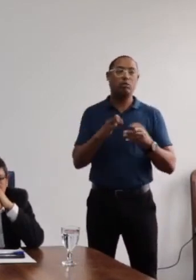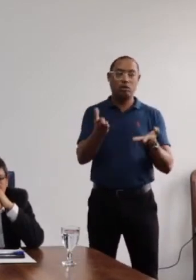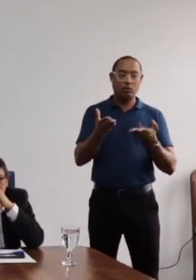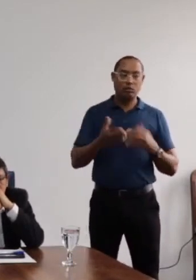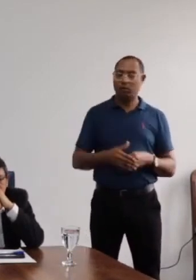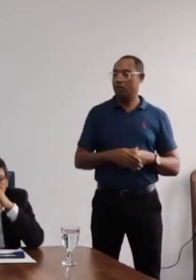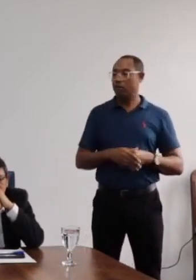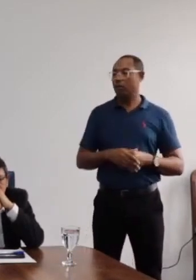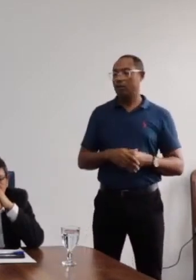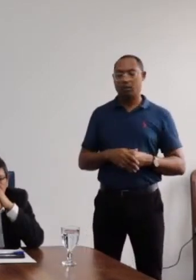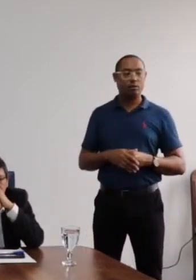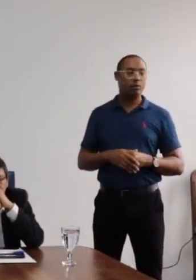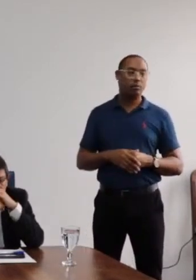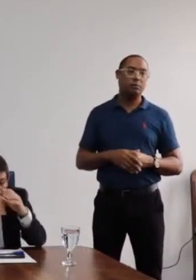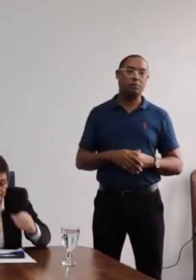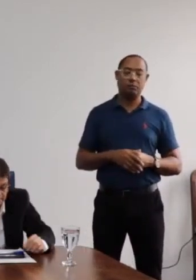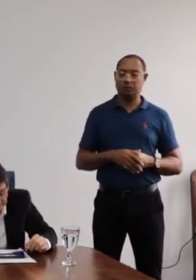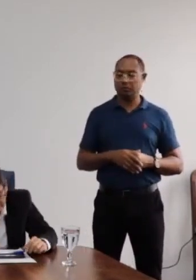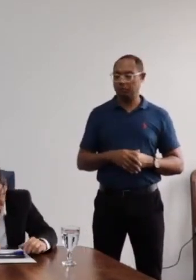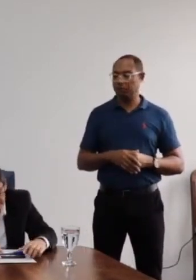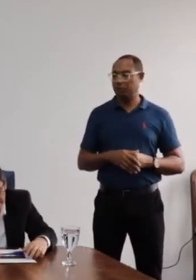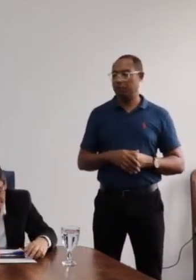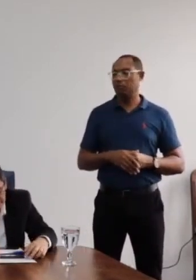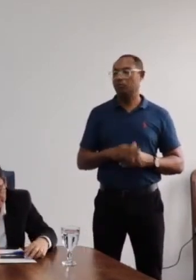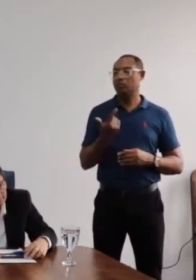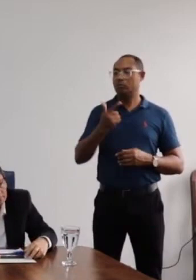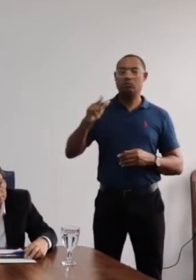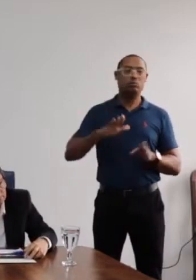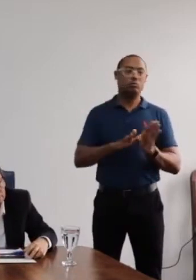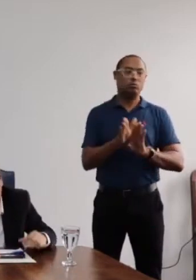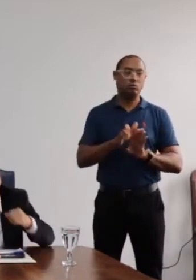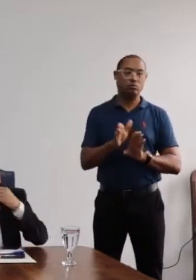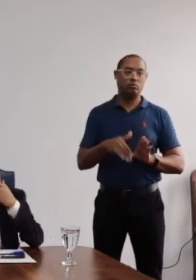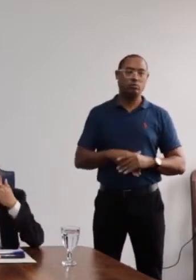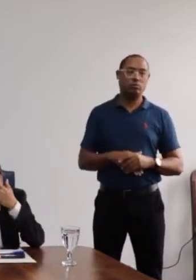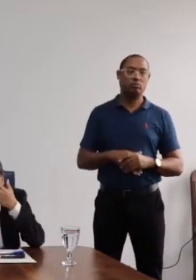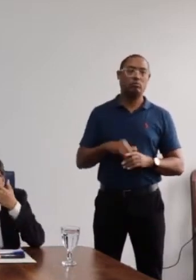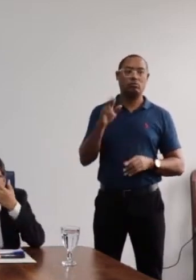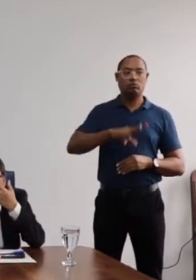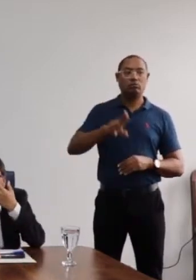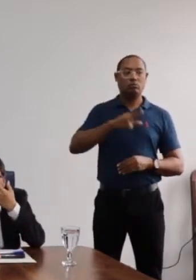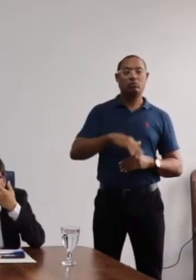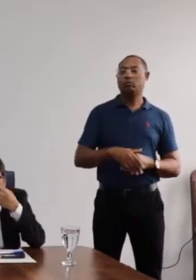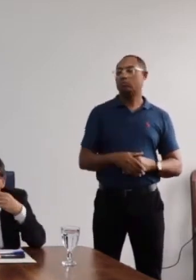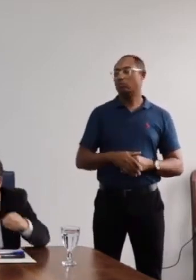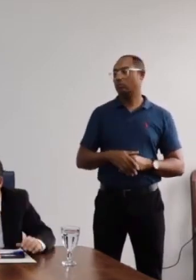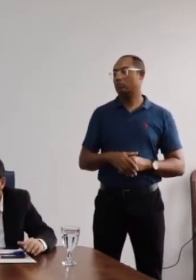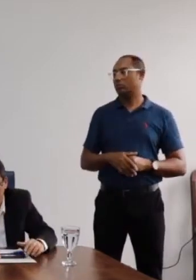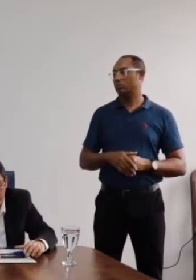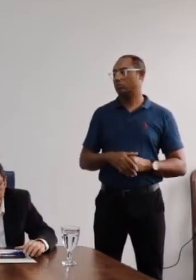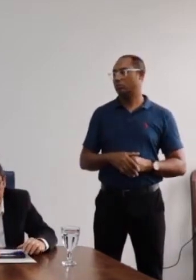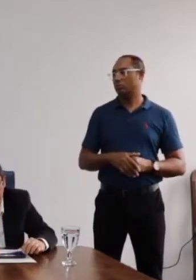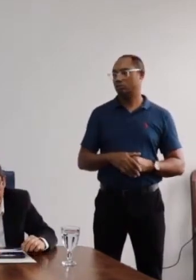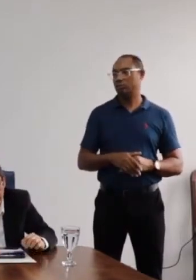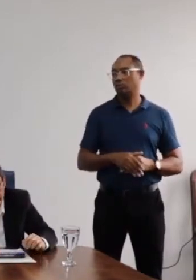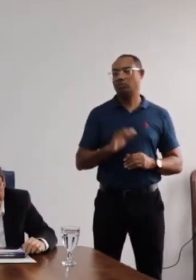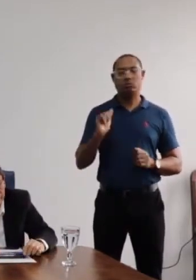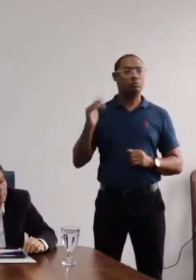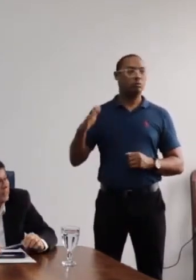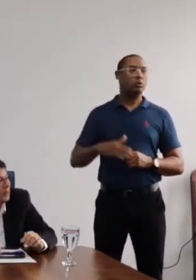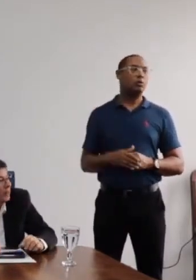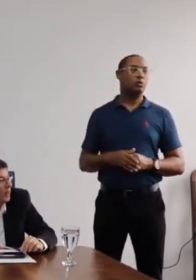a professora Karina e os demais conselheiros e conselheiras que forem usar a palavra para se dirigir aqui do lado